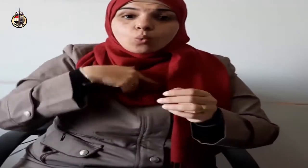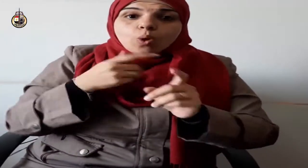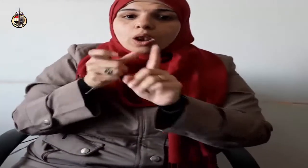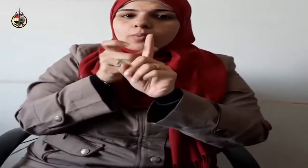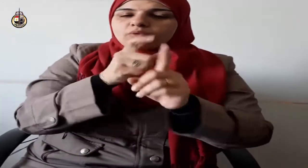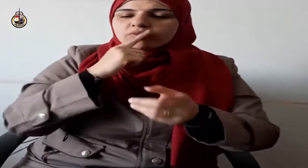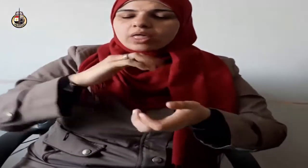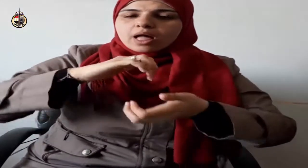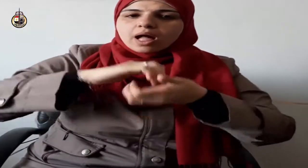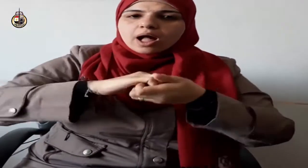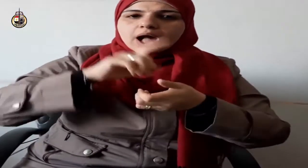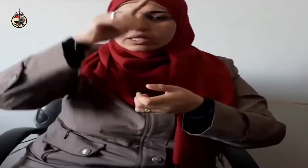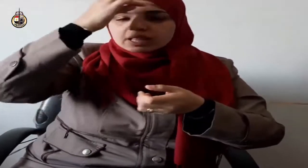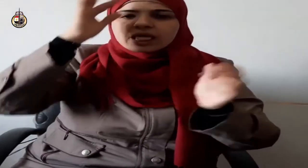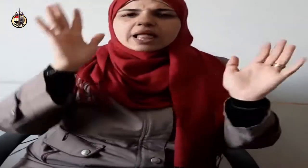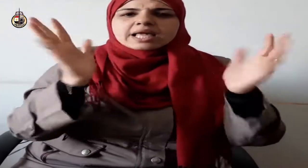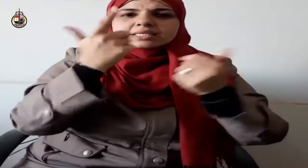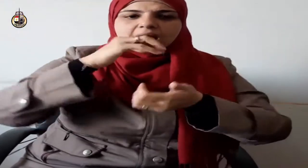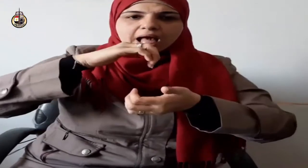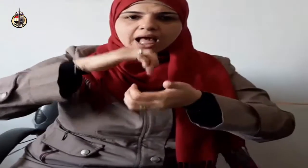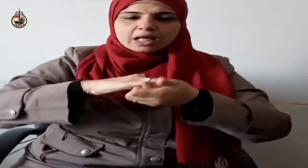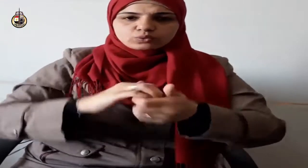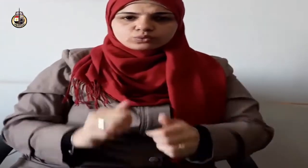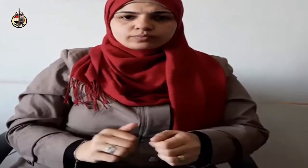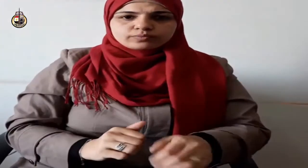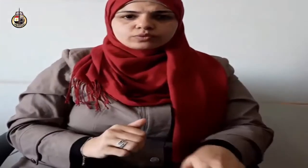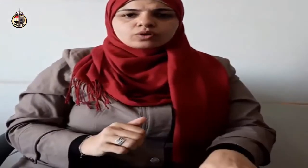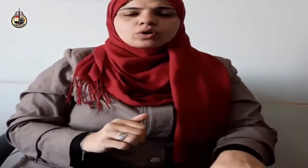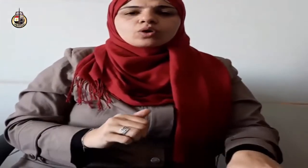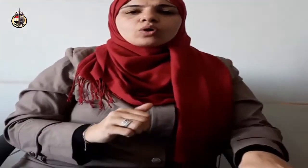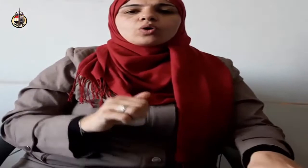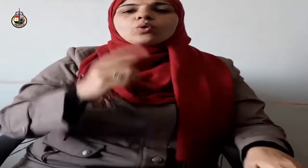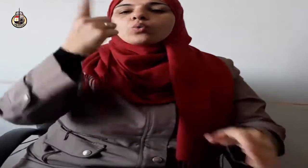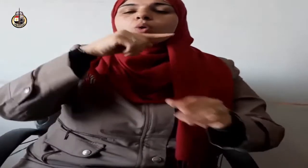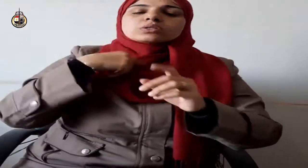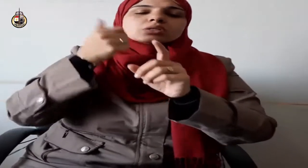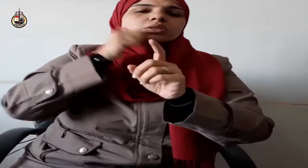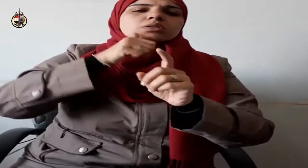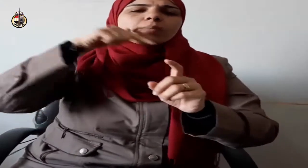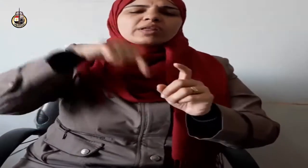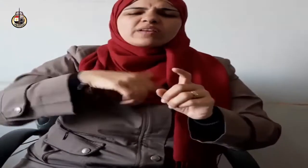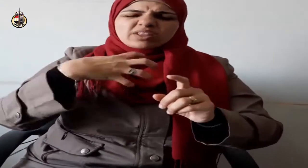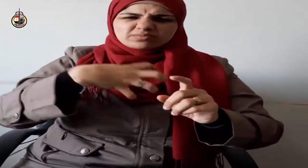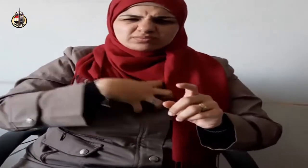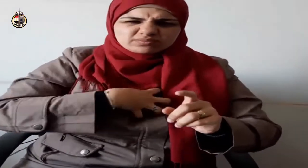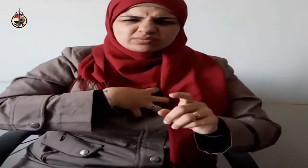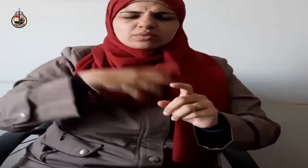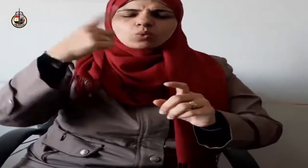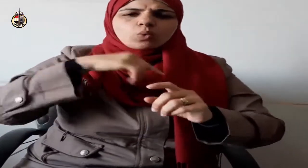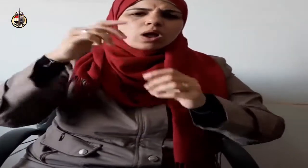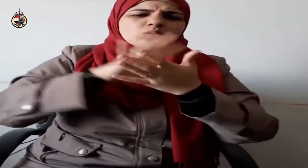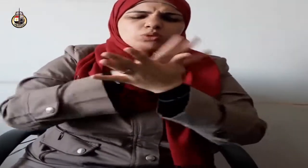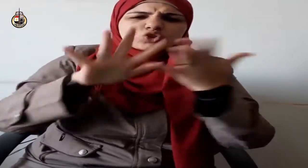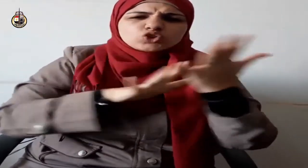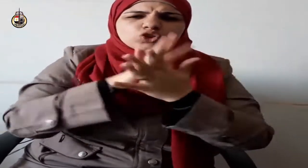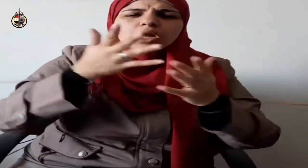والكتاب والنبيين وآت المال على حبه ذو القربى واليتامى